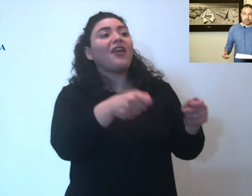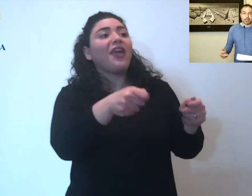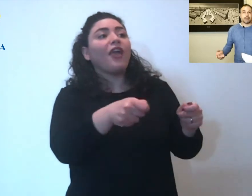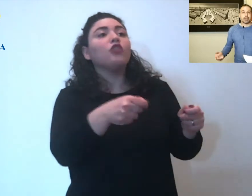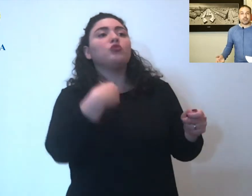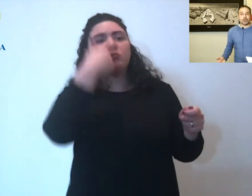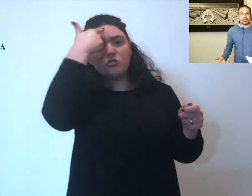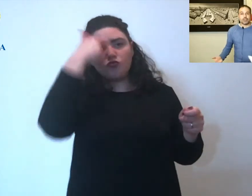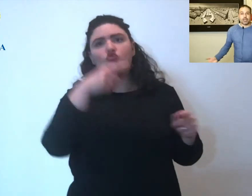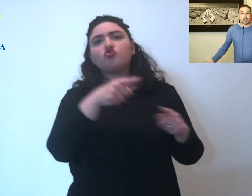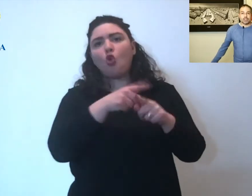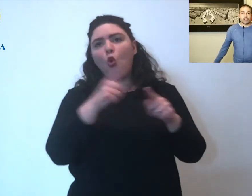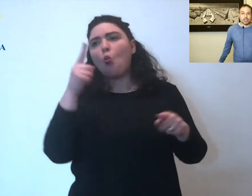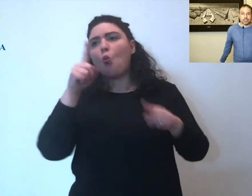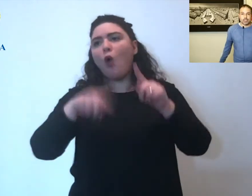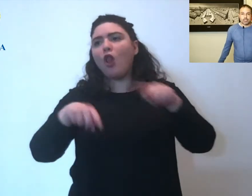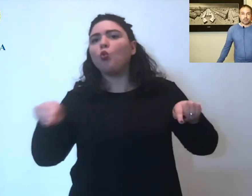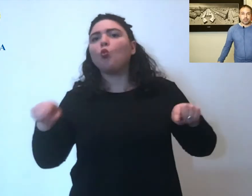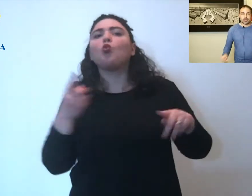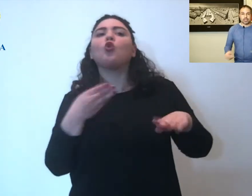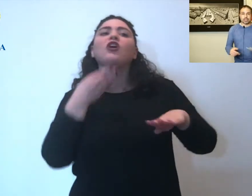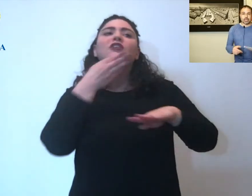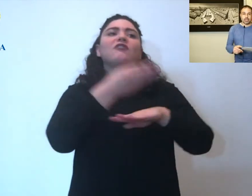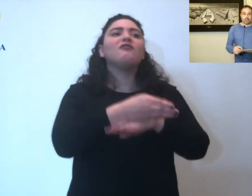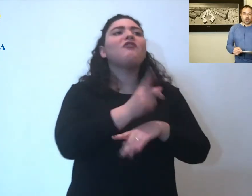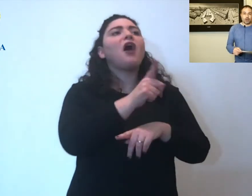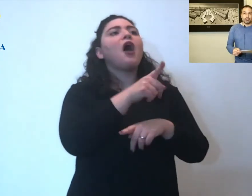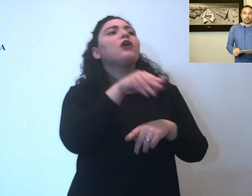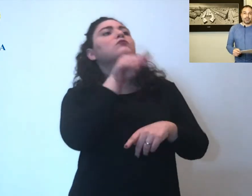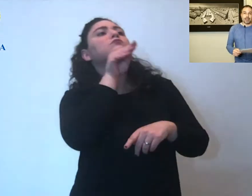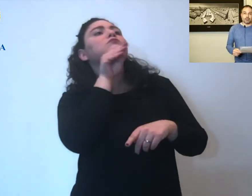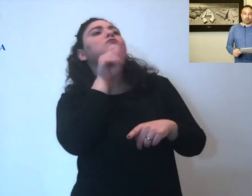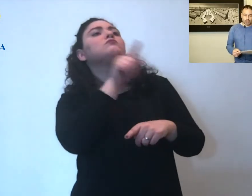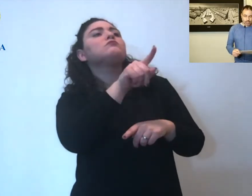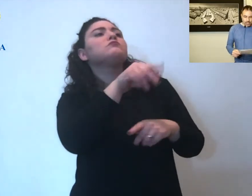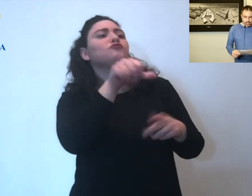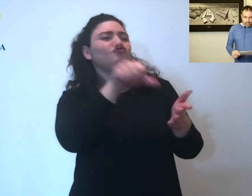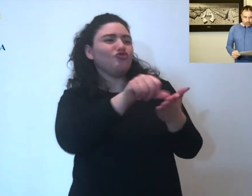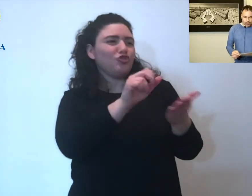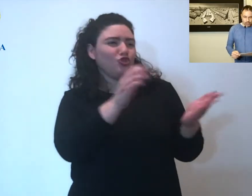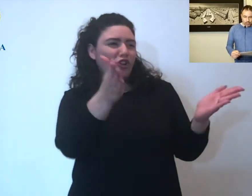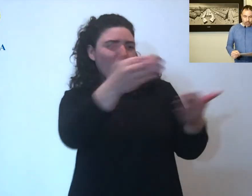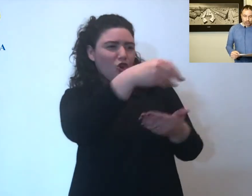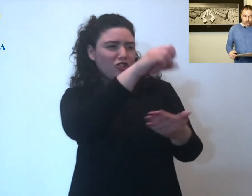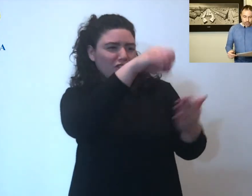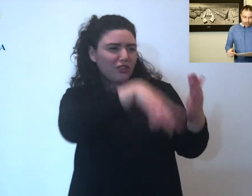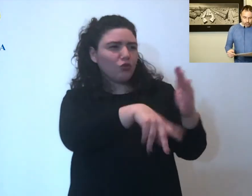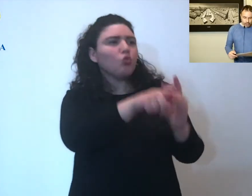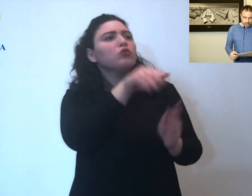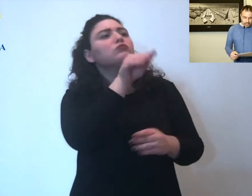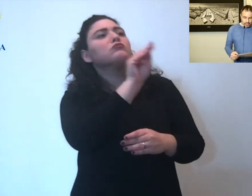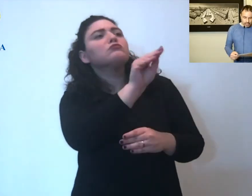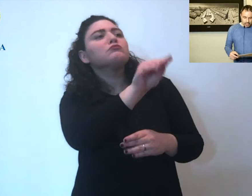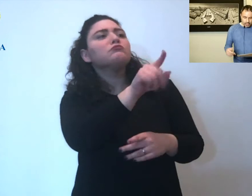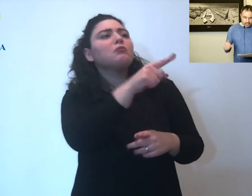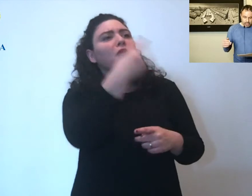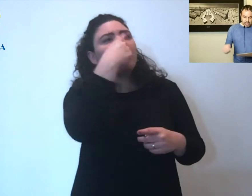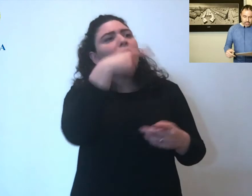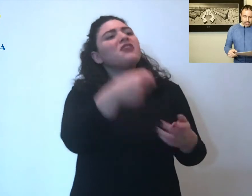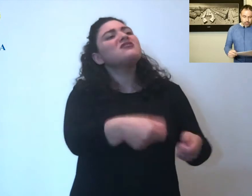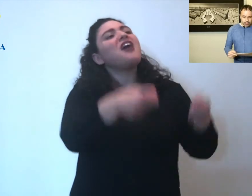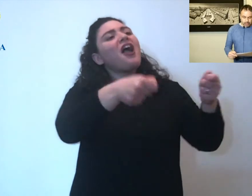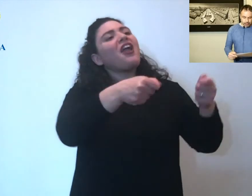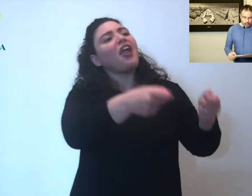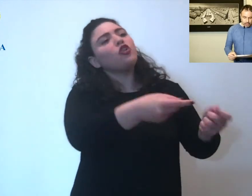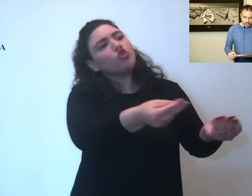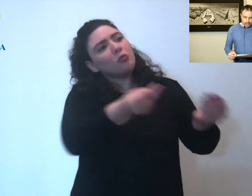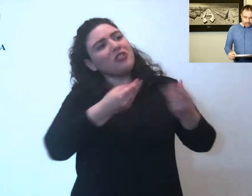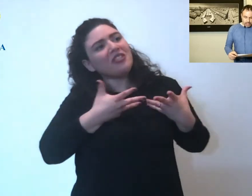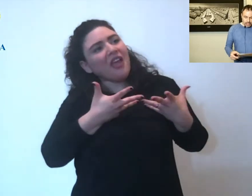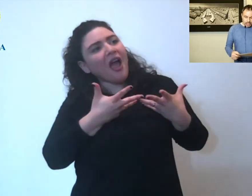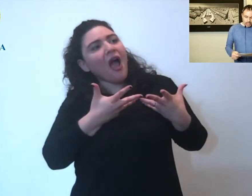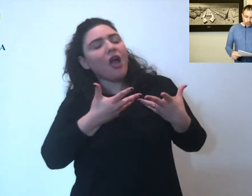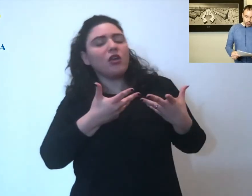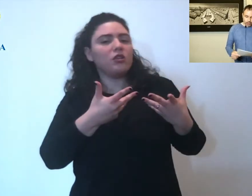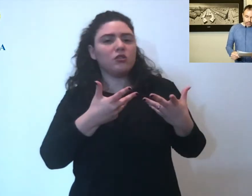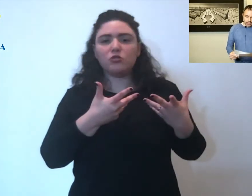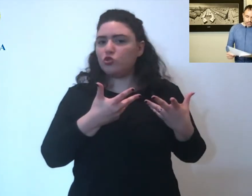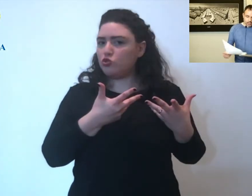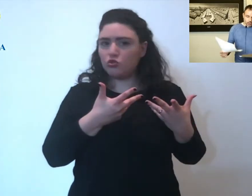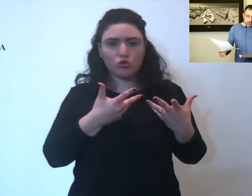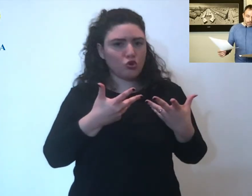biodegradabile perché so che c'è anche della gente che si presenta ogni tanto al centro raccolta rifiuti per chiedere anche quel tipo di